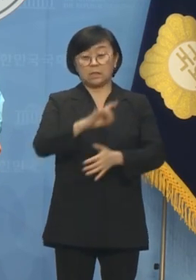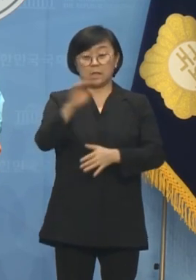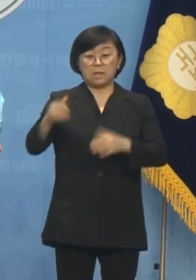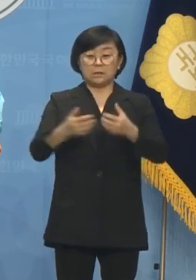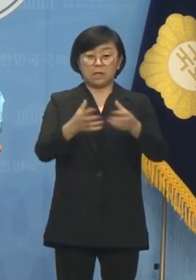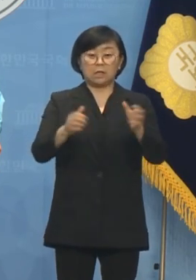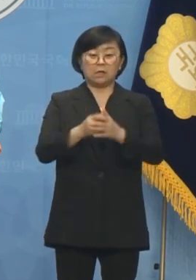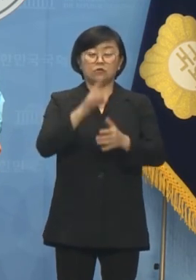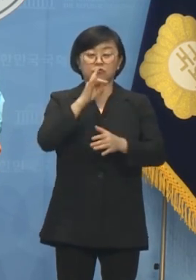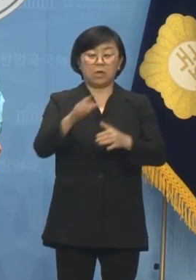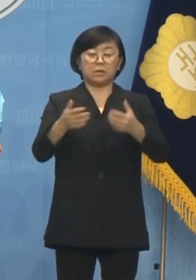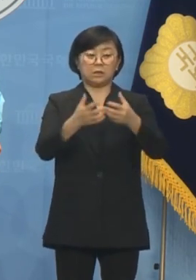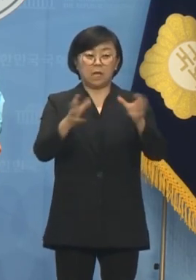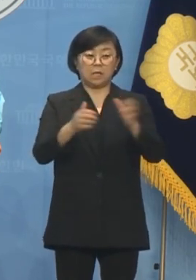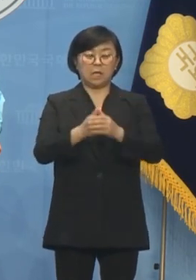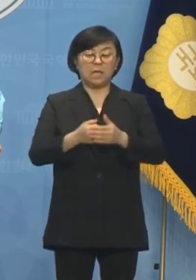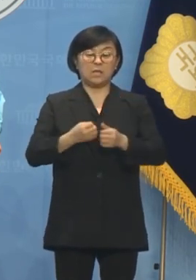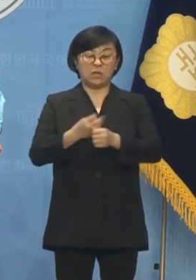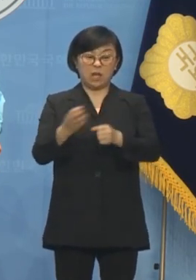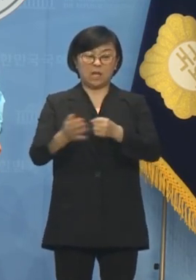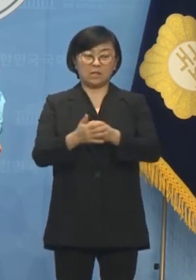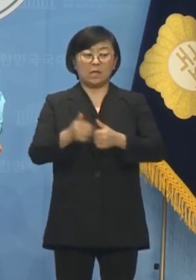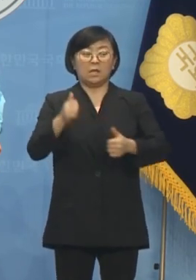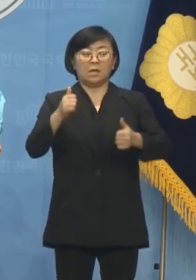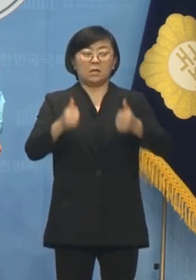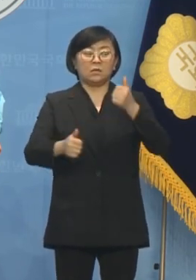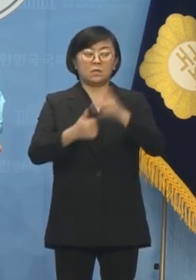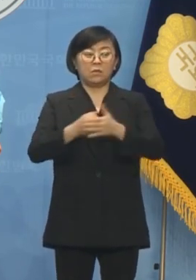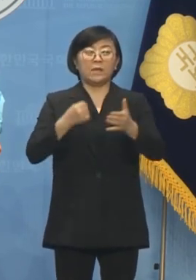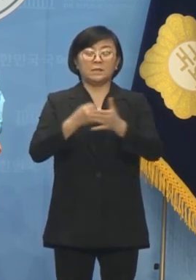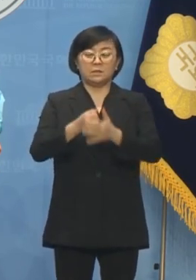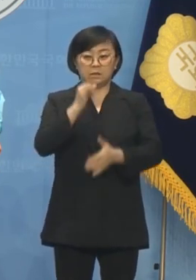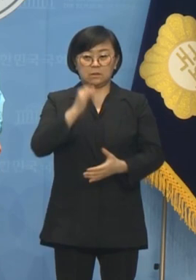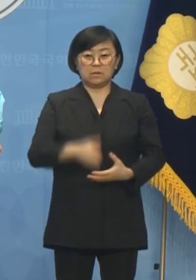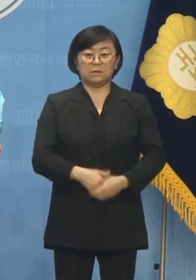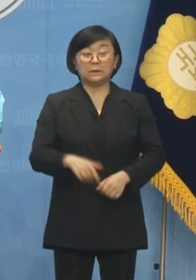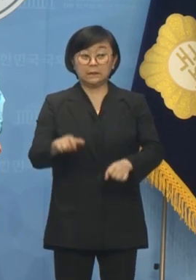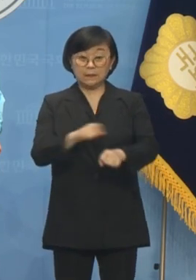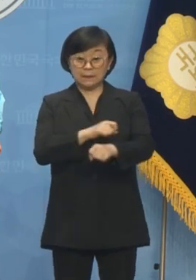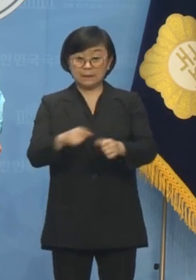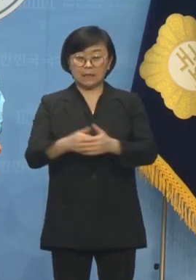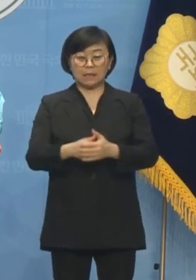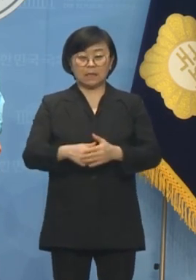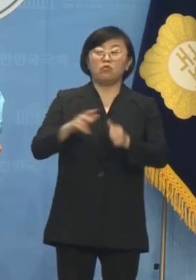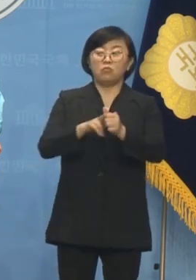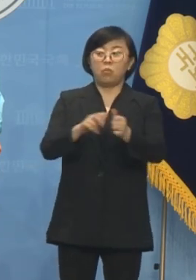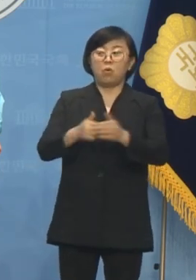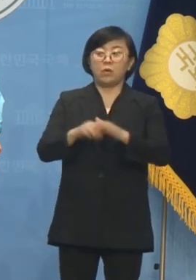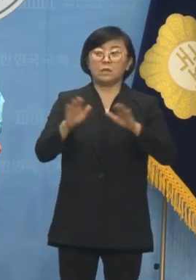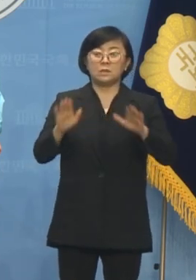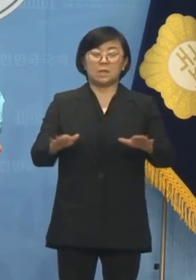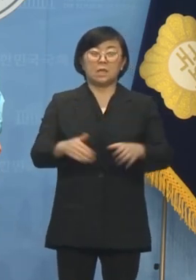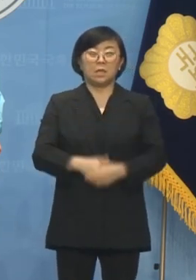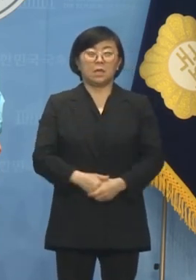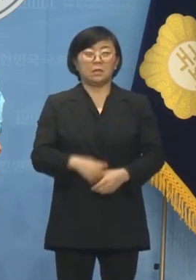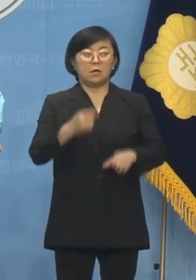중앙당의 경선 의사를 전달하여 경선을 확정하였습니다. 특히 정태후보는 현재